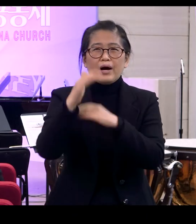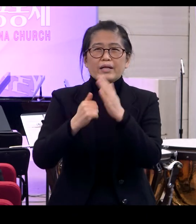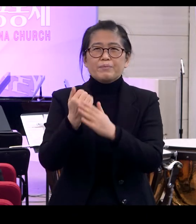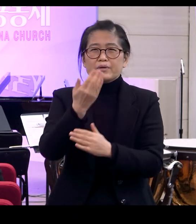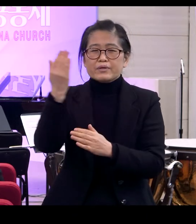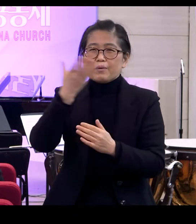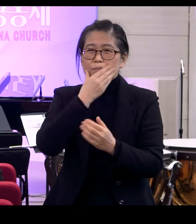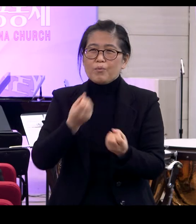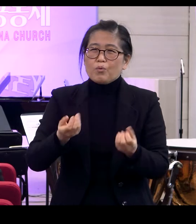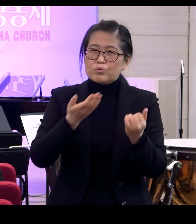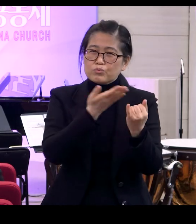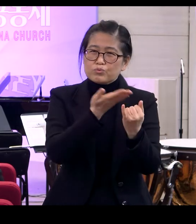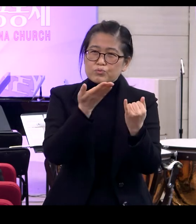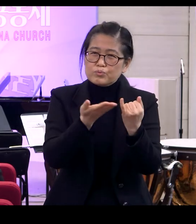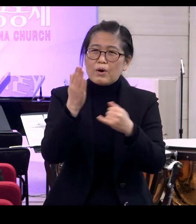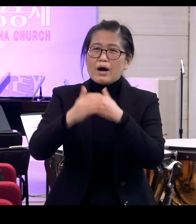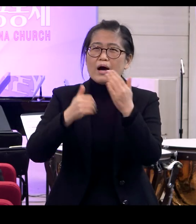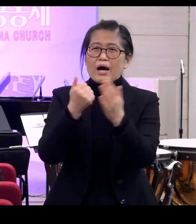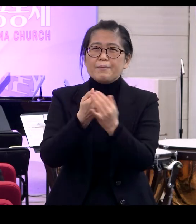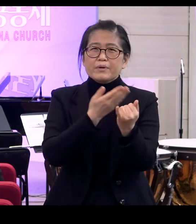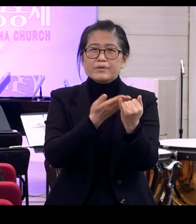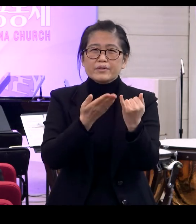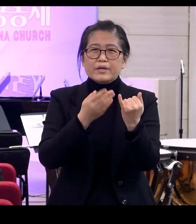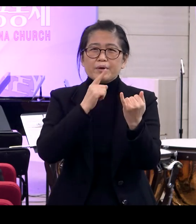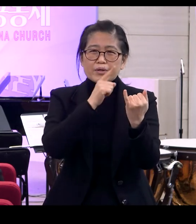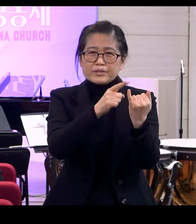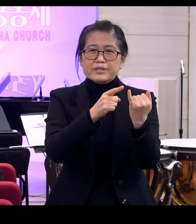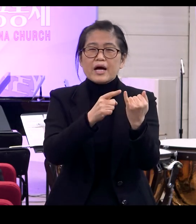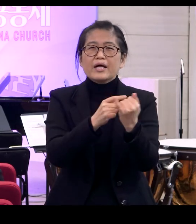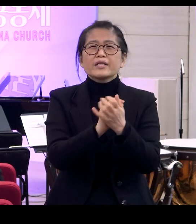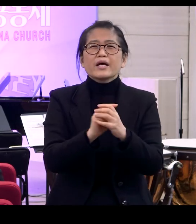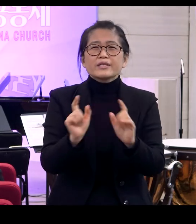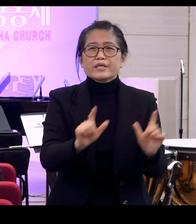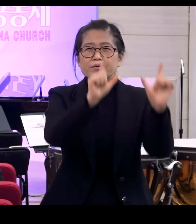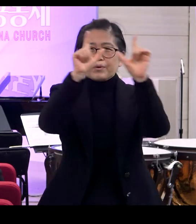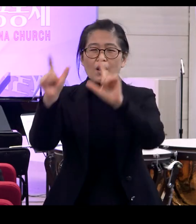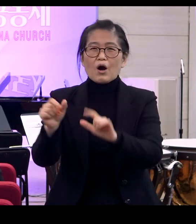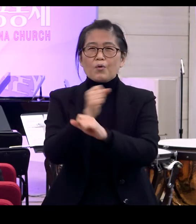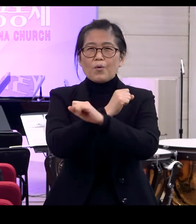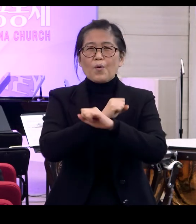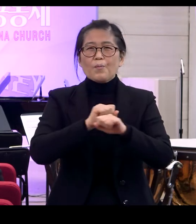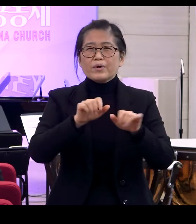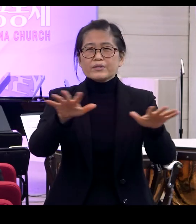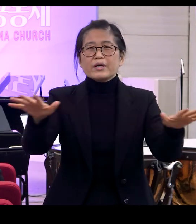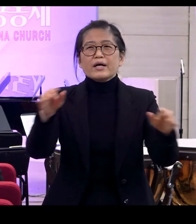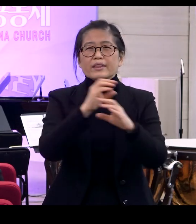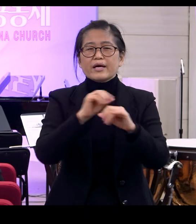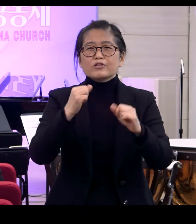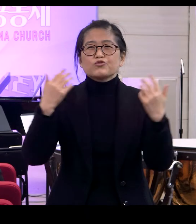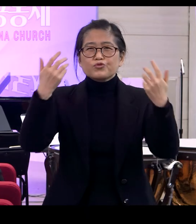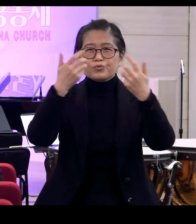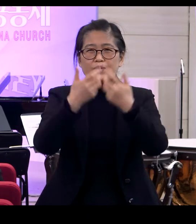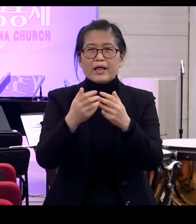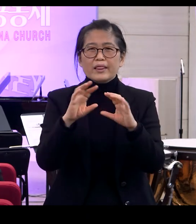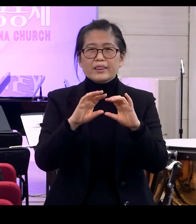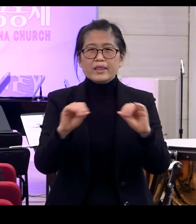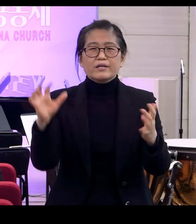하나님이 그들에게 복을 주시며 하나님이 그들에게 이르시되 생육하고 번성하여 땅에 충만하라